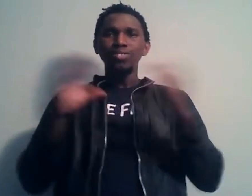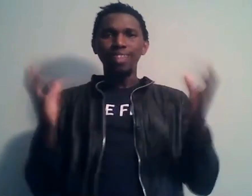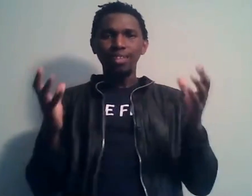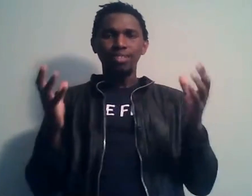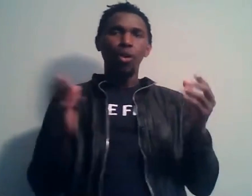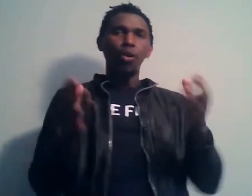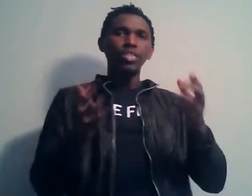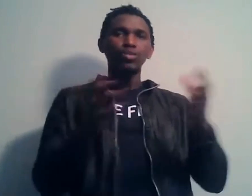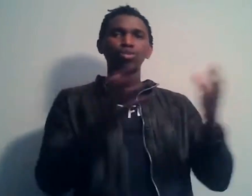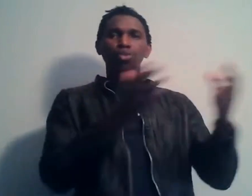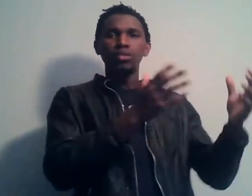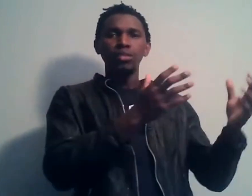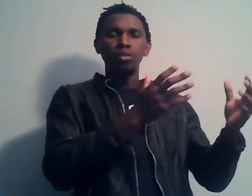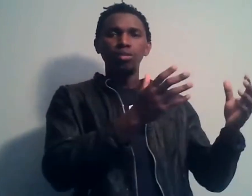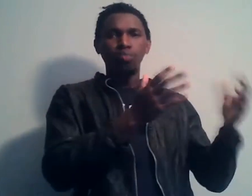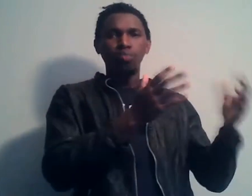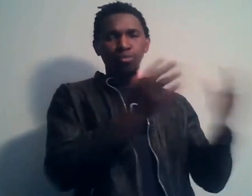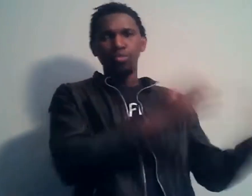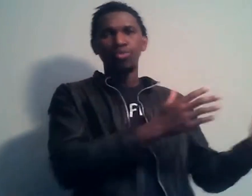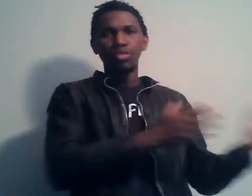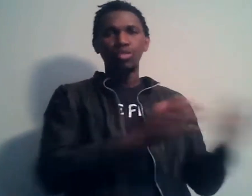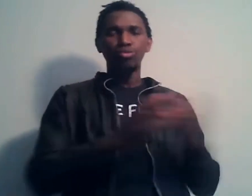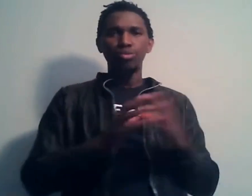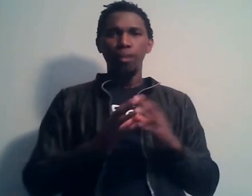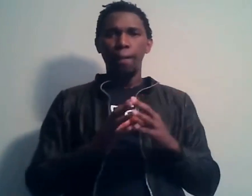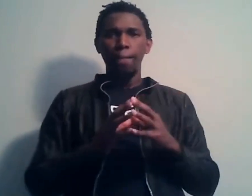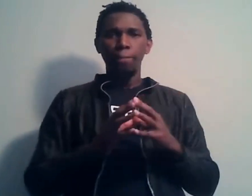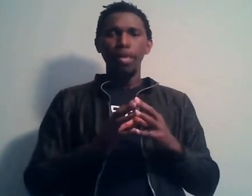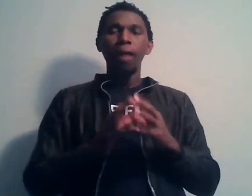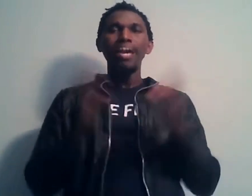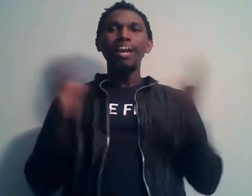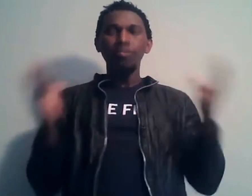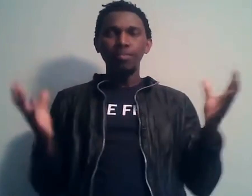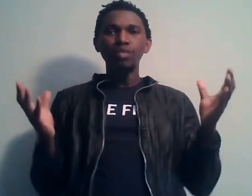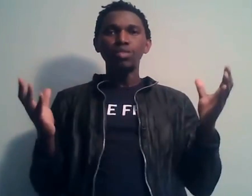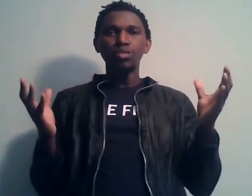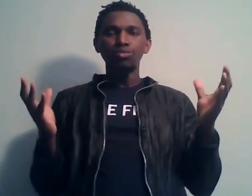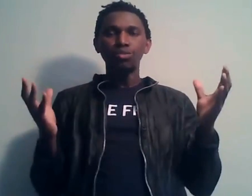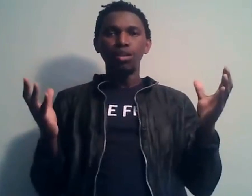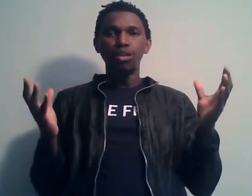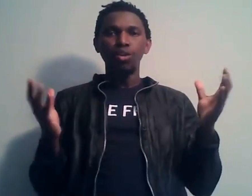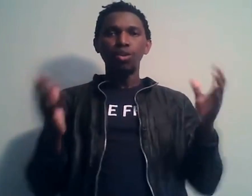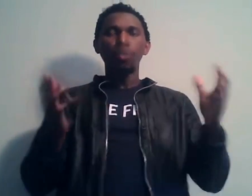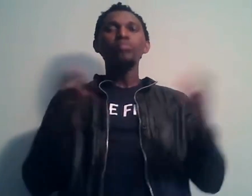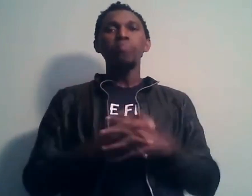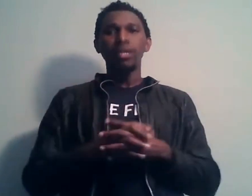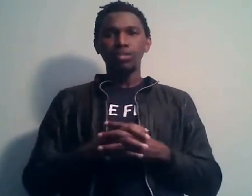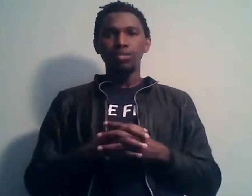Certes, on est tous sortis pour suivre nos études. Mais à la fin de nos études, combien de personnes